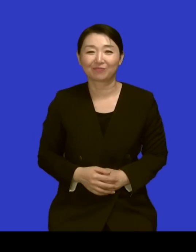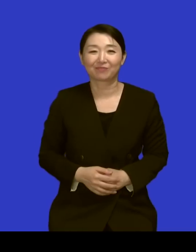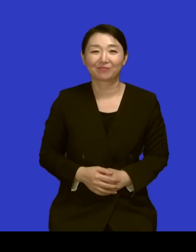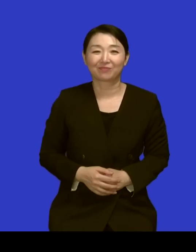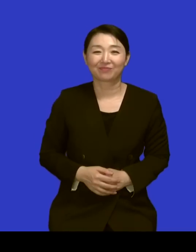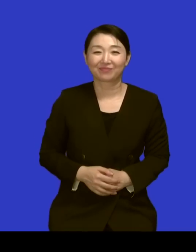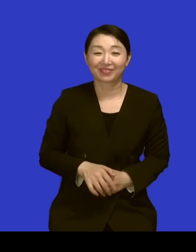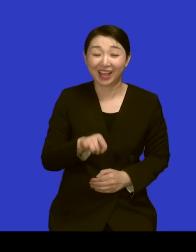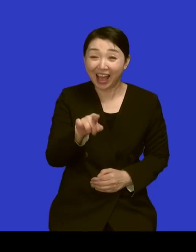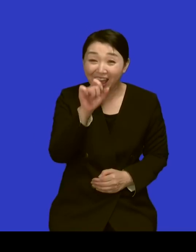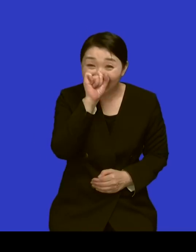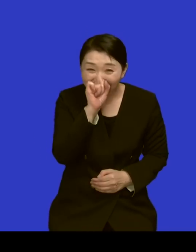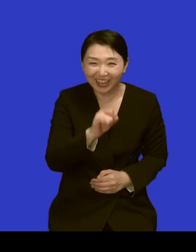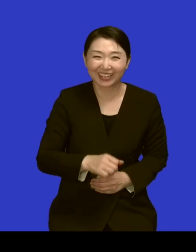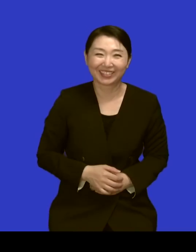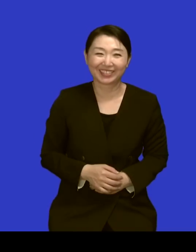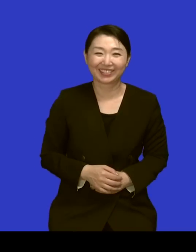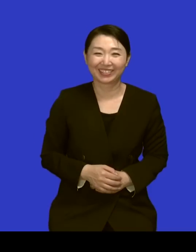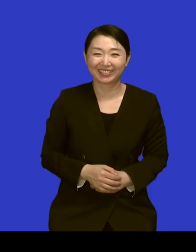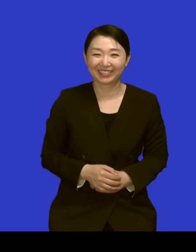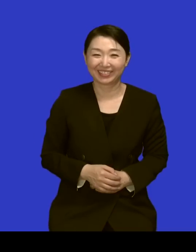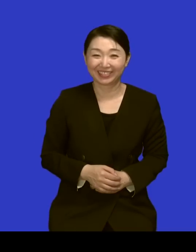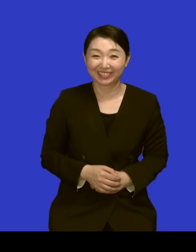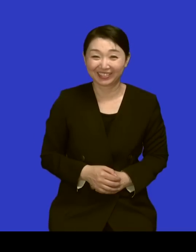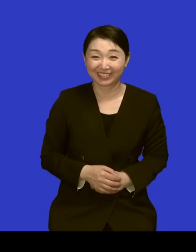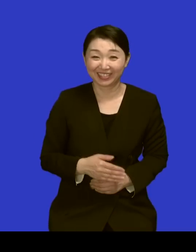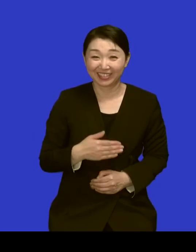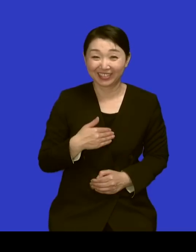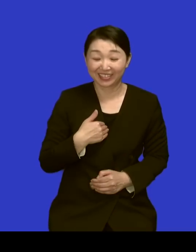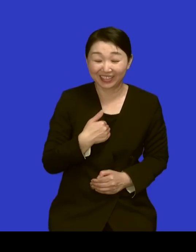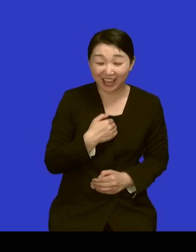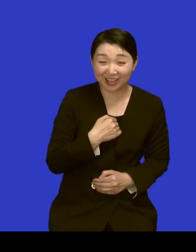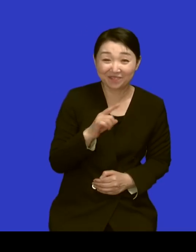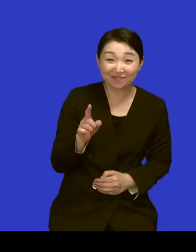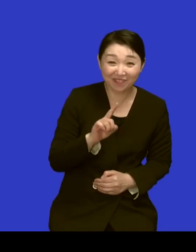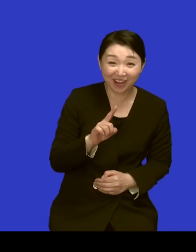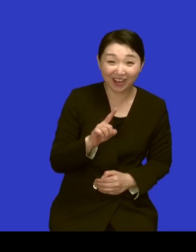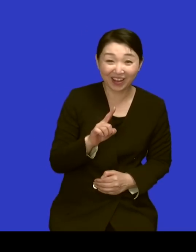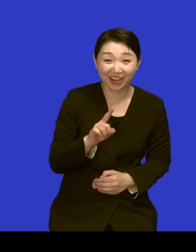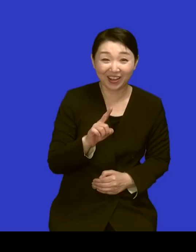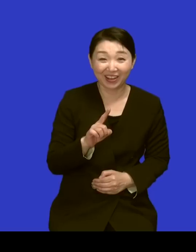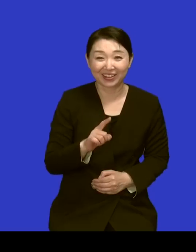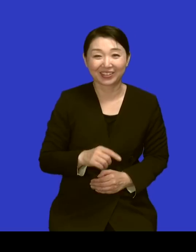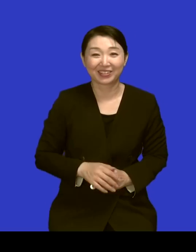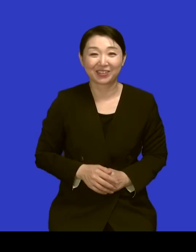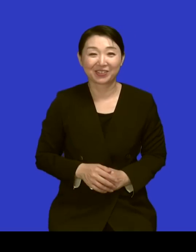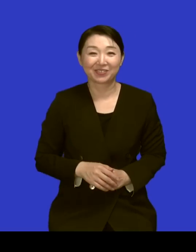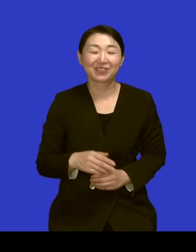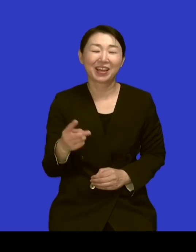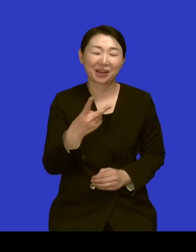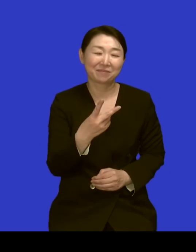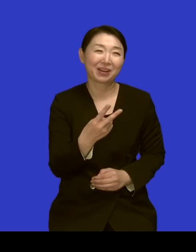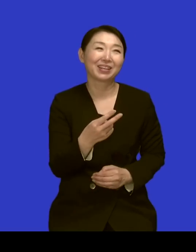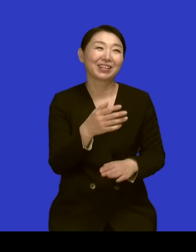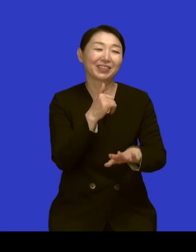너무 좋아 그럼 저희 둘이 따로 만나서 좀 풀어요 샵에 한번 가세요 네 한번 갈게요